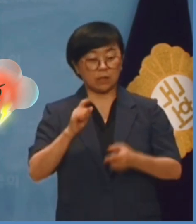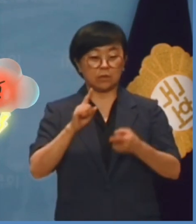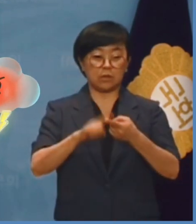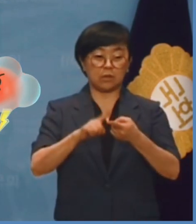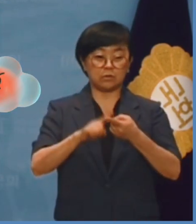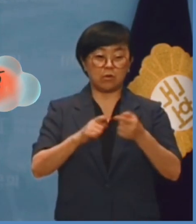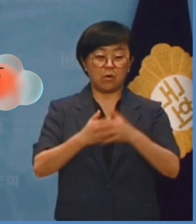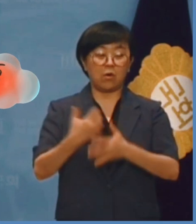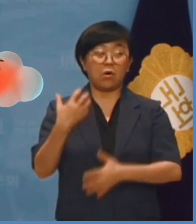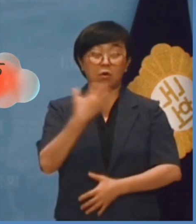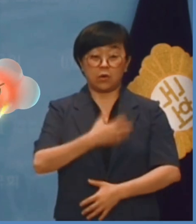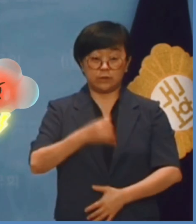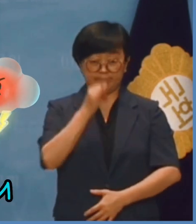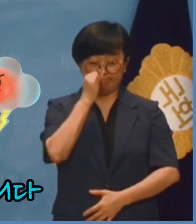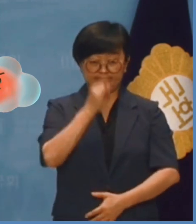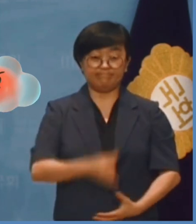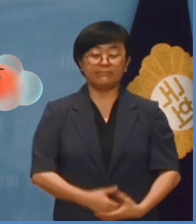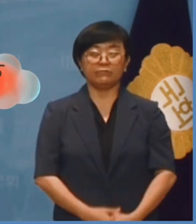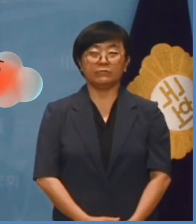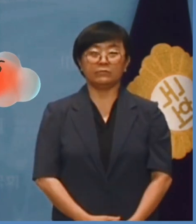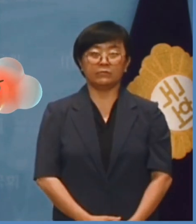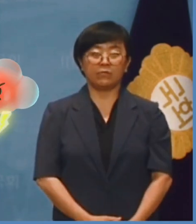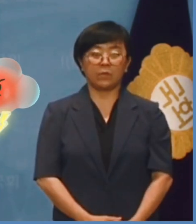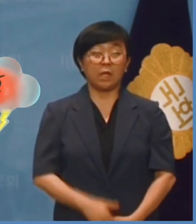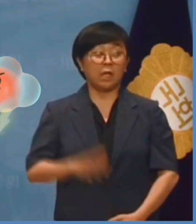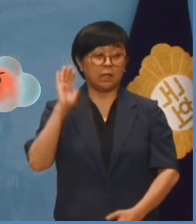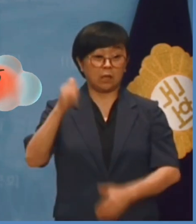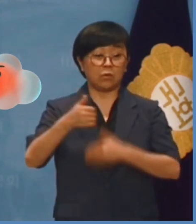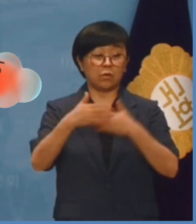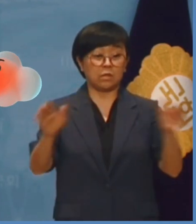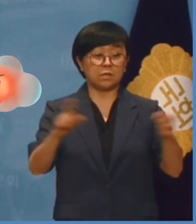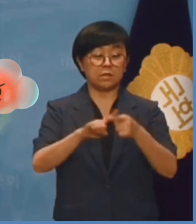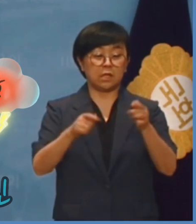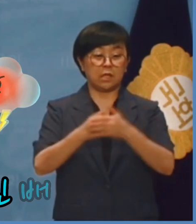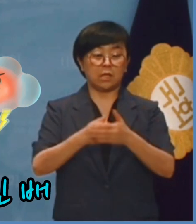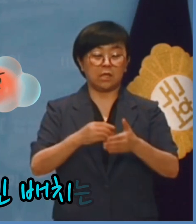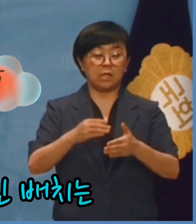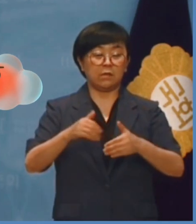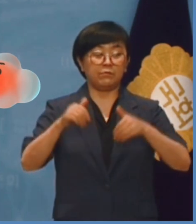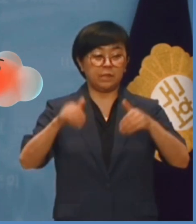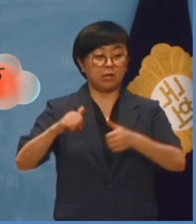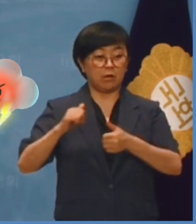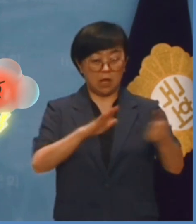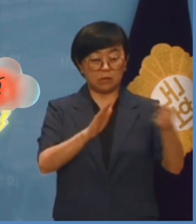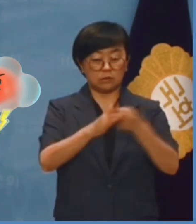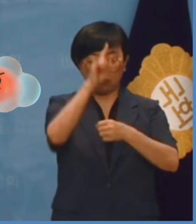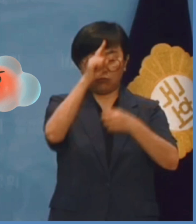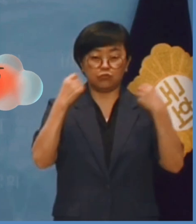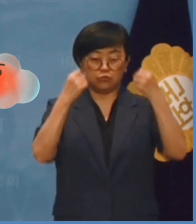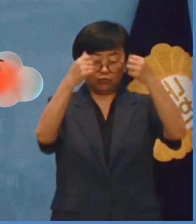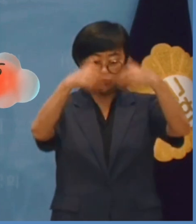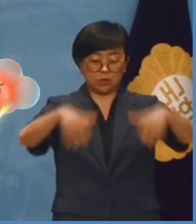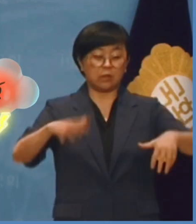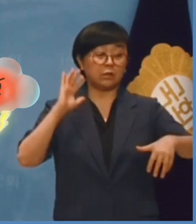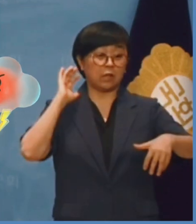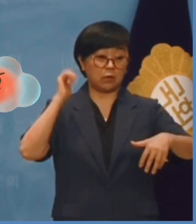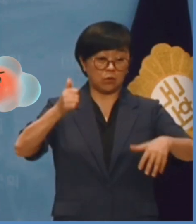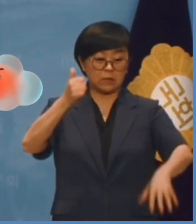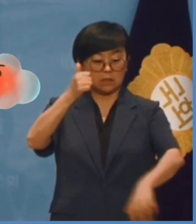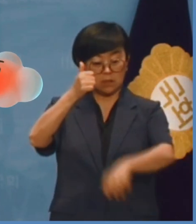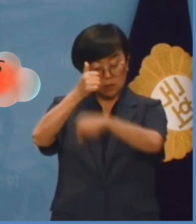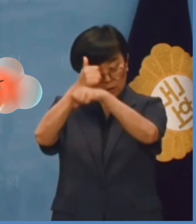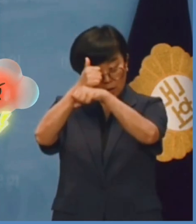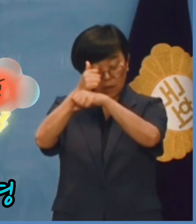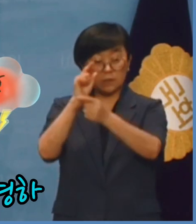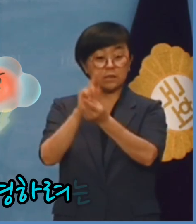편향이 우려의 수준을 넘어섰습니다. 대통령실 비서관들의 전진 배치는 정부 후처를 대통령의